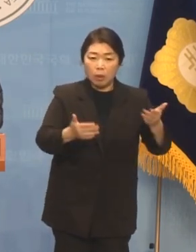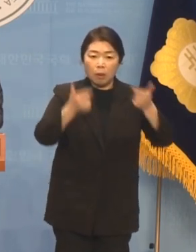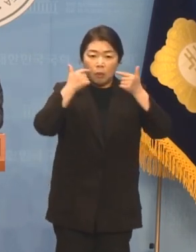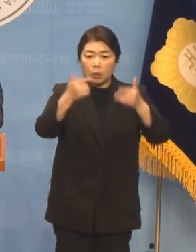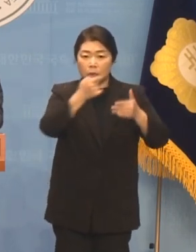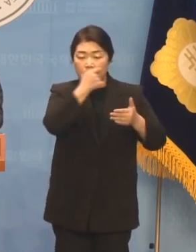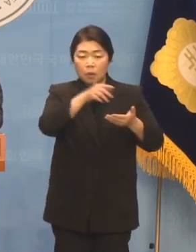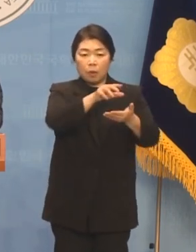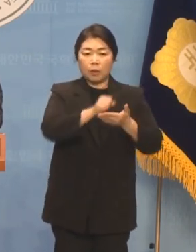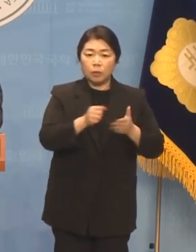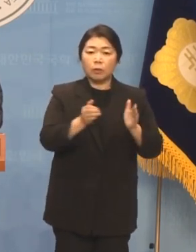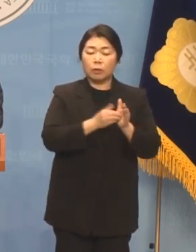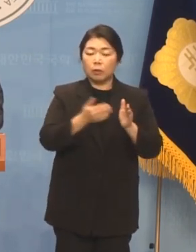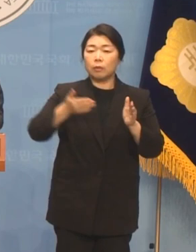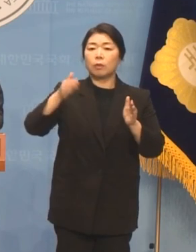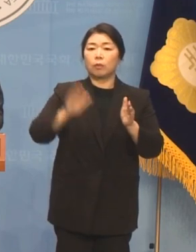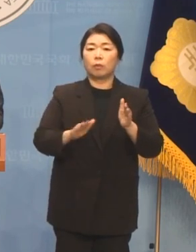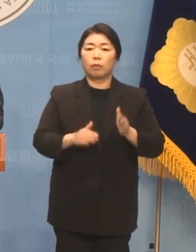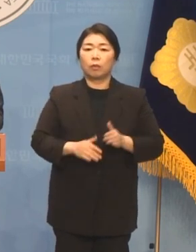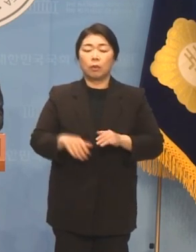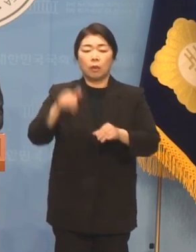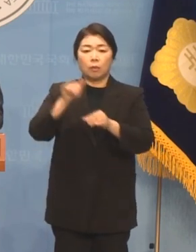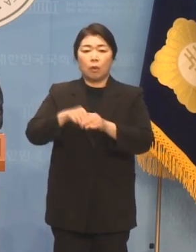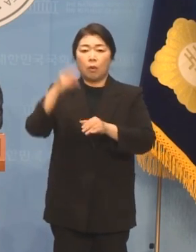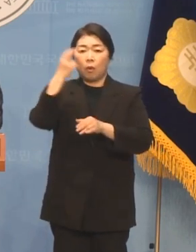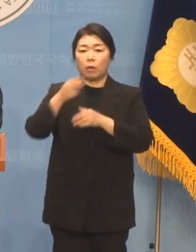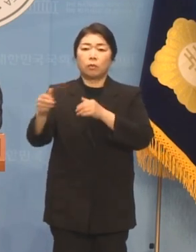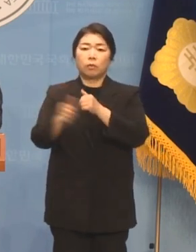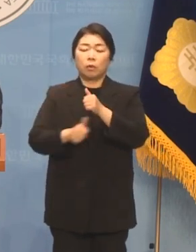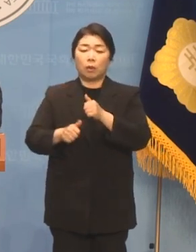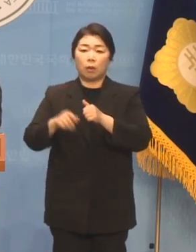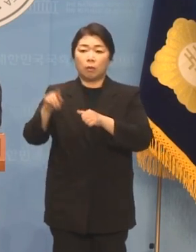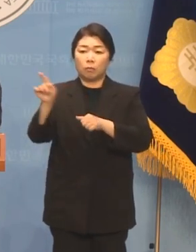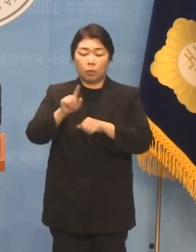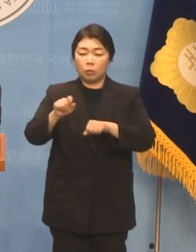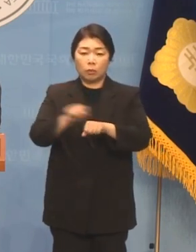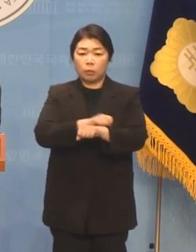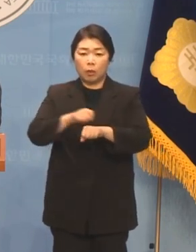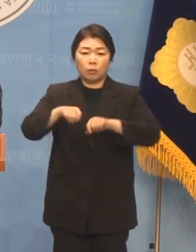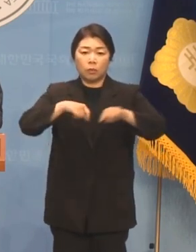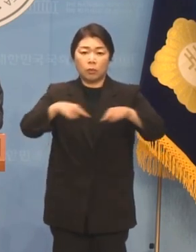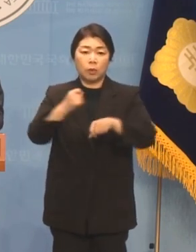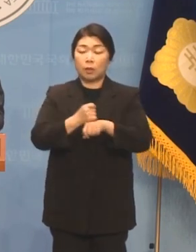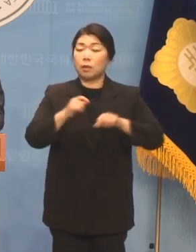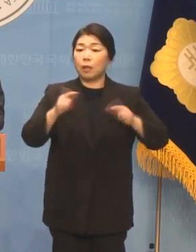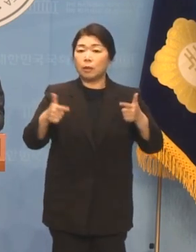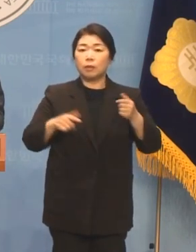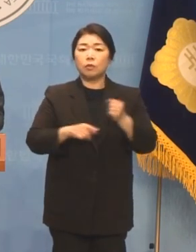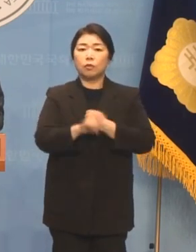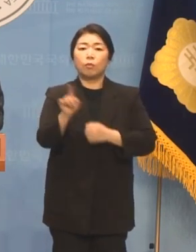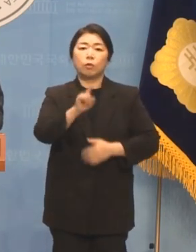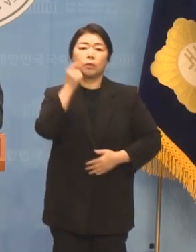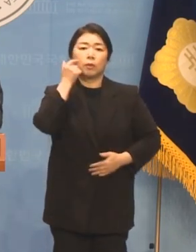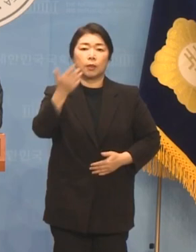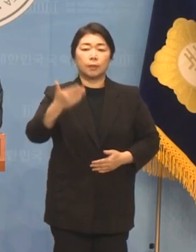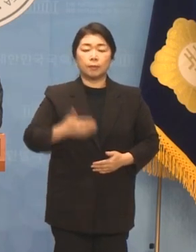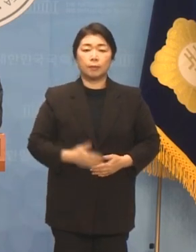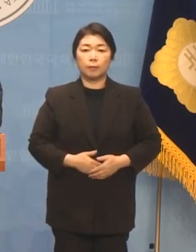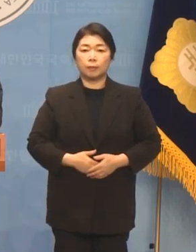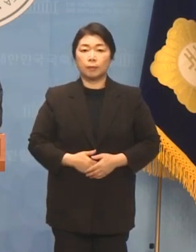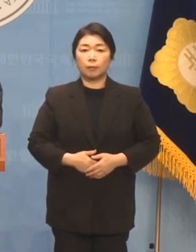증거까지 확보됐는데도 당선관위가 아무런 조치를 취하지 않고 있는 이유는 무엇일까요?